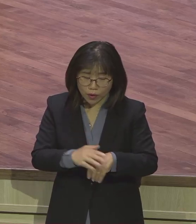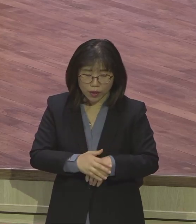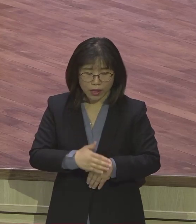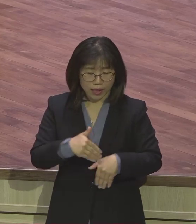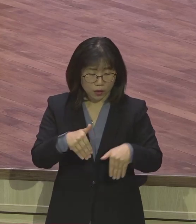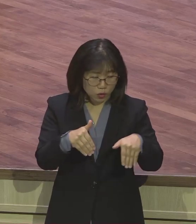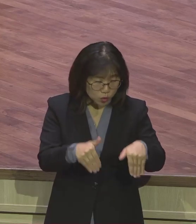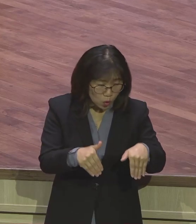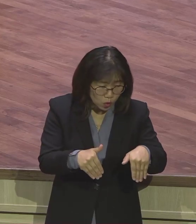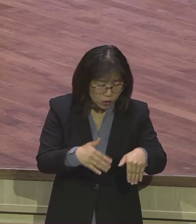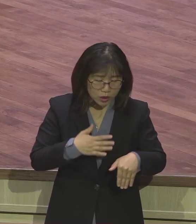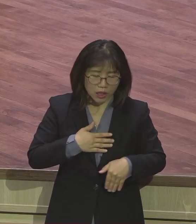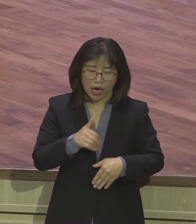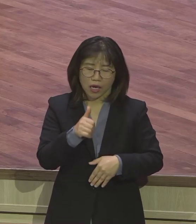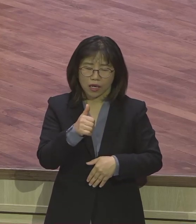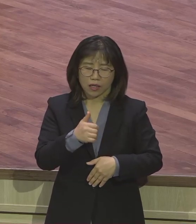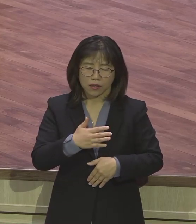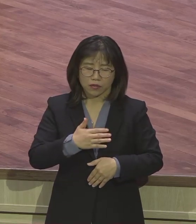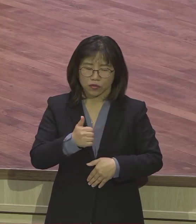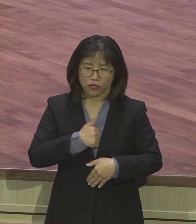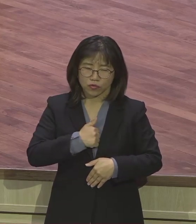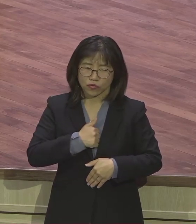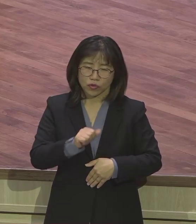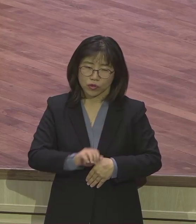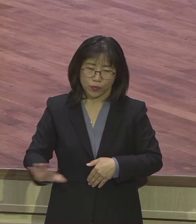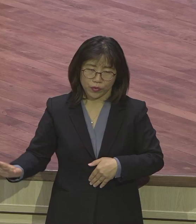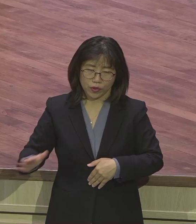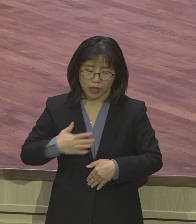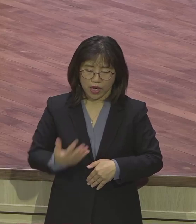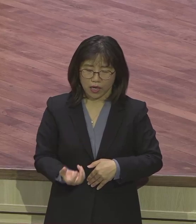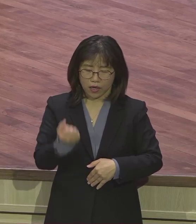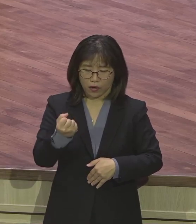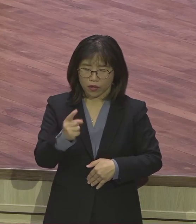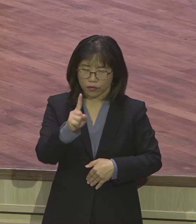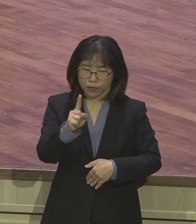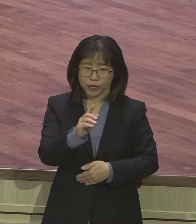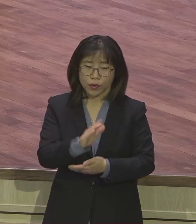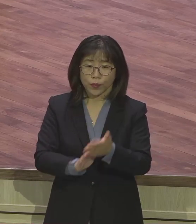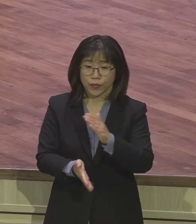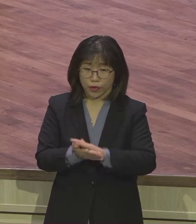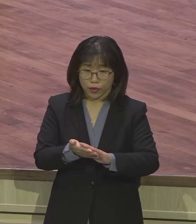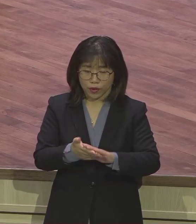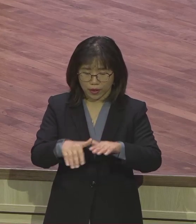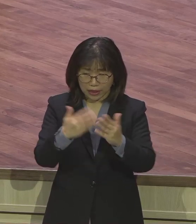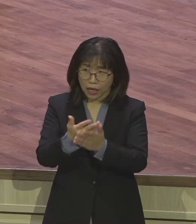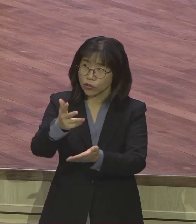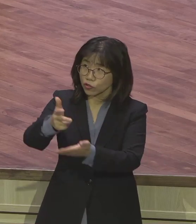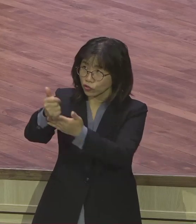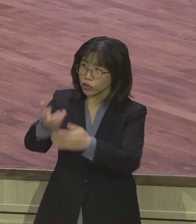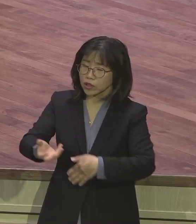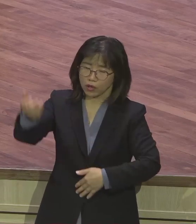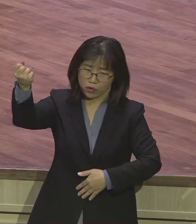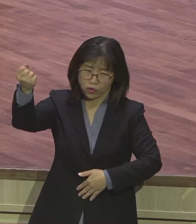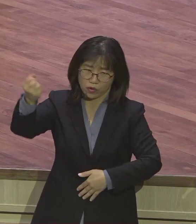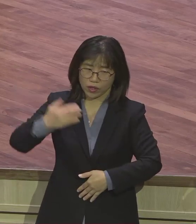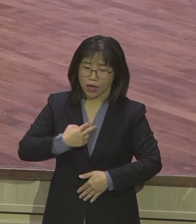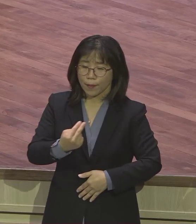거예요. 나라는 내 소유가 없어. 종은. 전부 주인 거야. 자기 목숨도 자기 심지어 자기